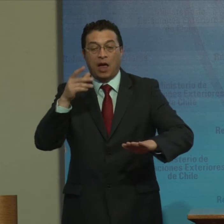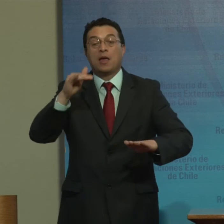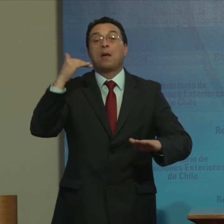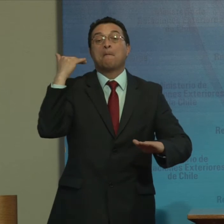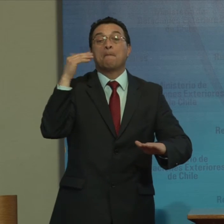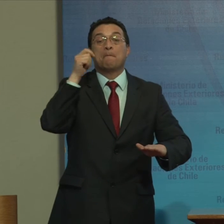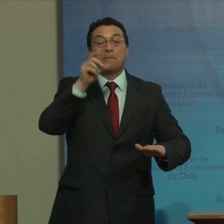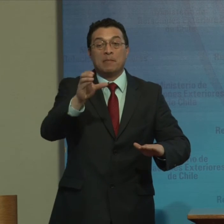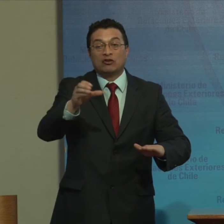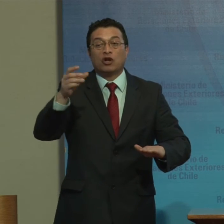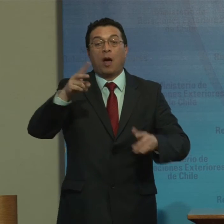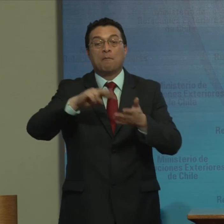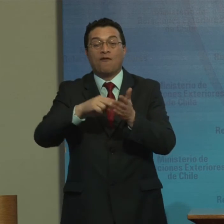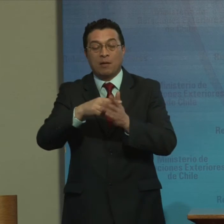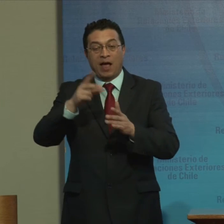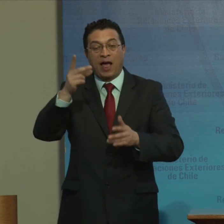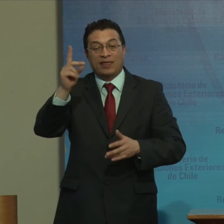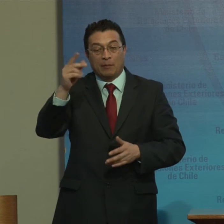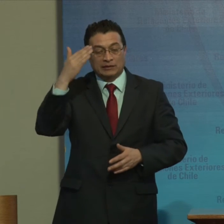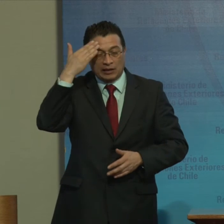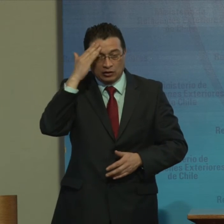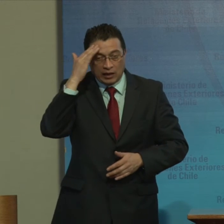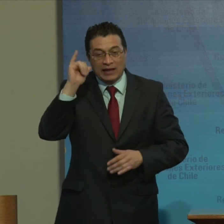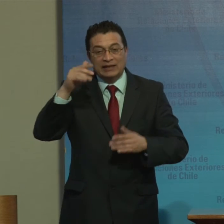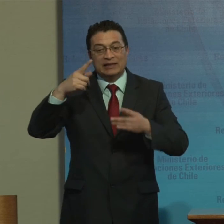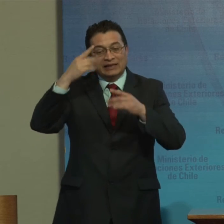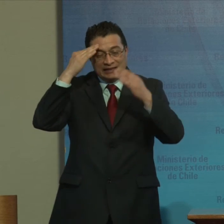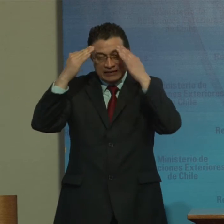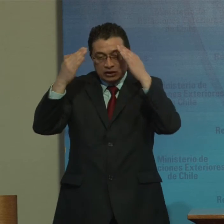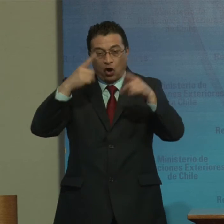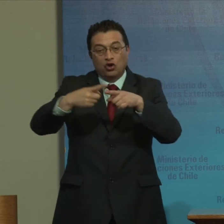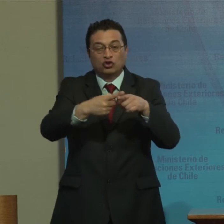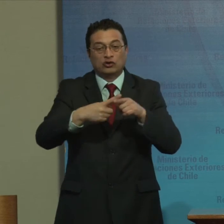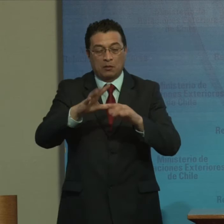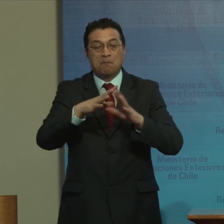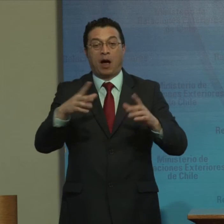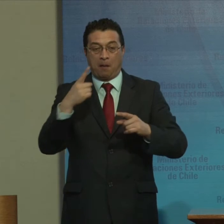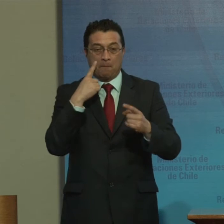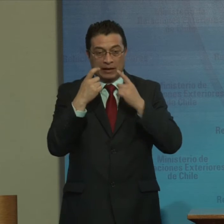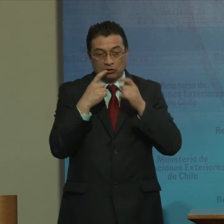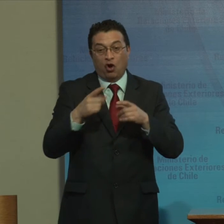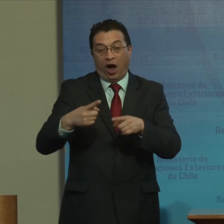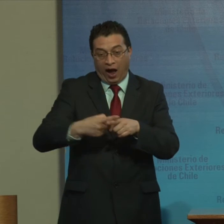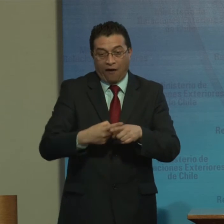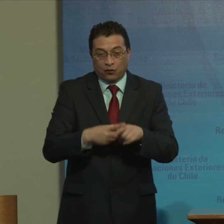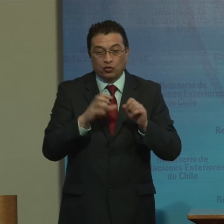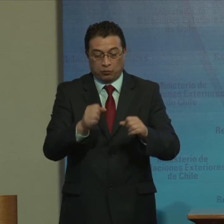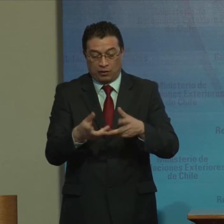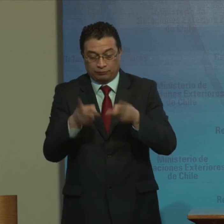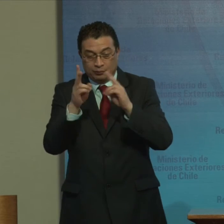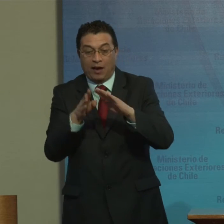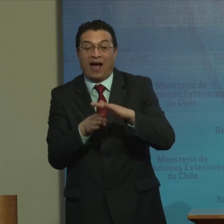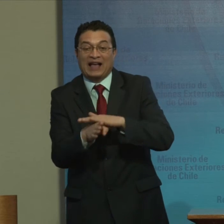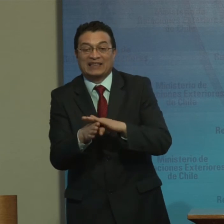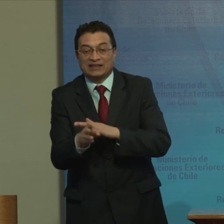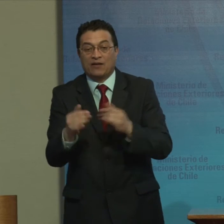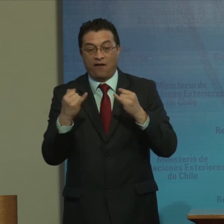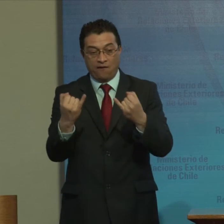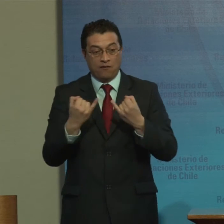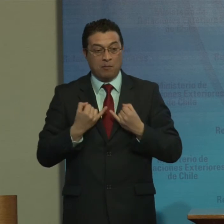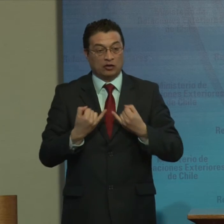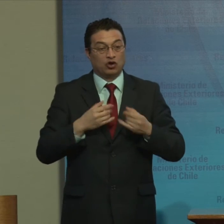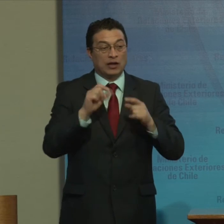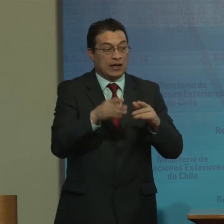Con discapacidad Intelectual Y psicosocial Aumentando Los riesgos De abuso Por lo mismo Pidió hacer Accesible La información Y